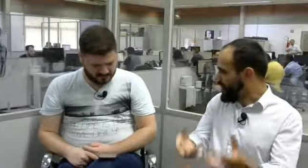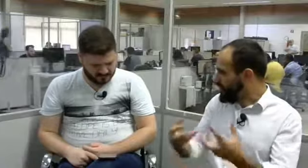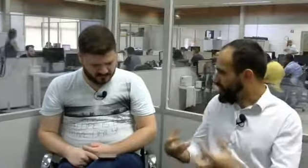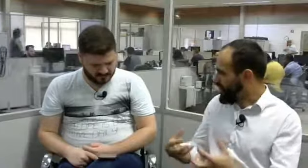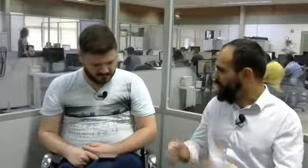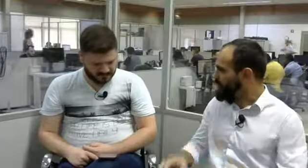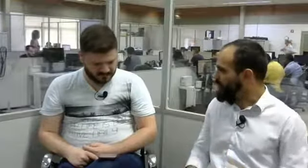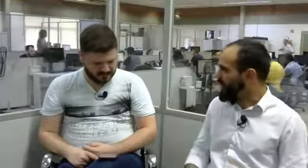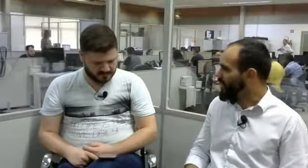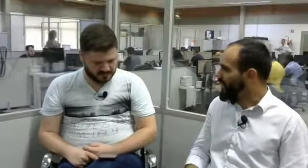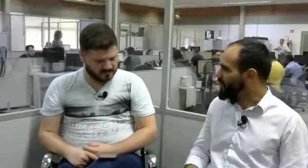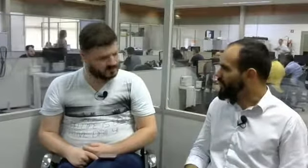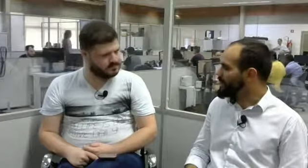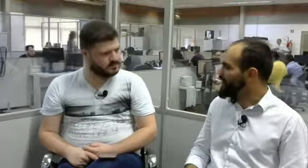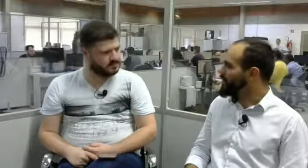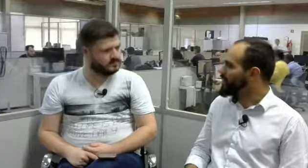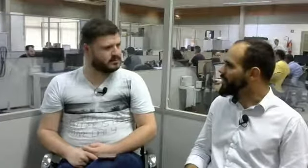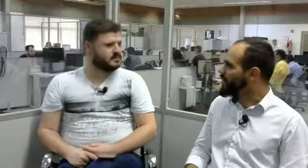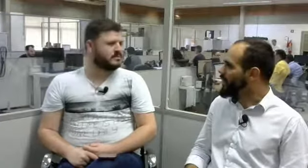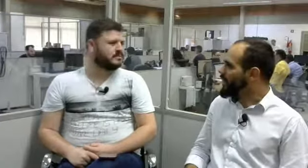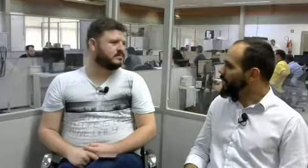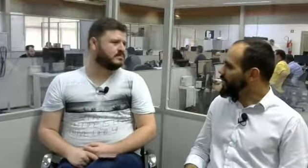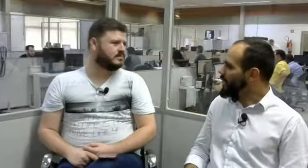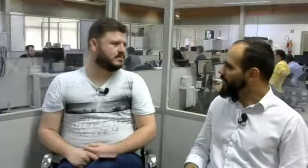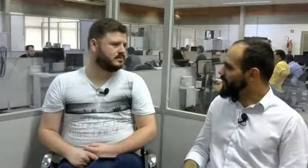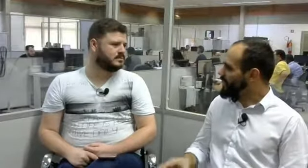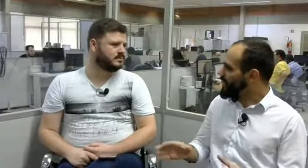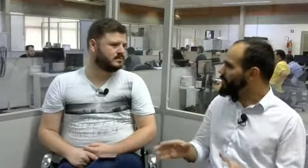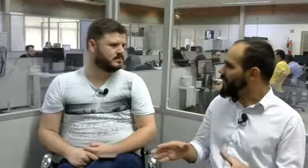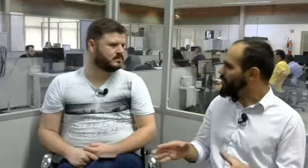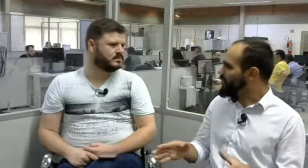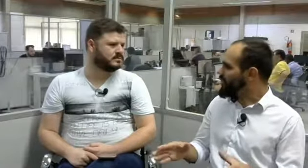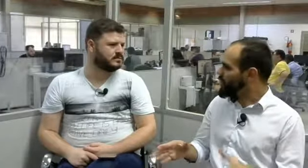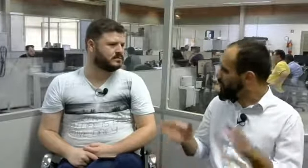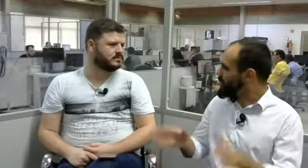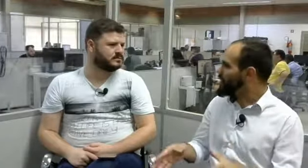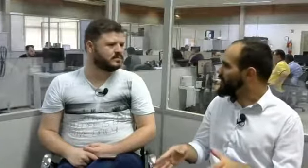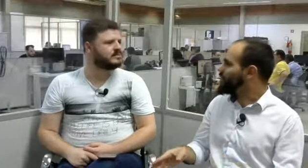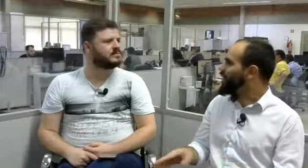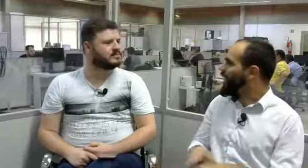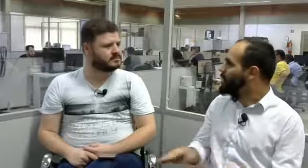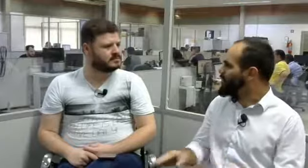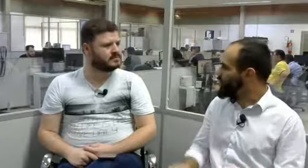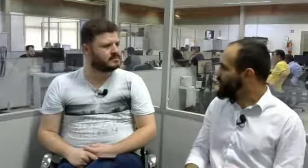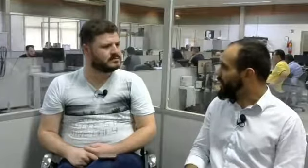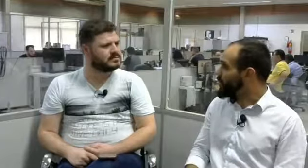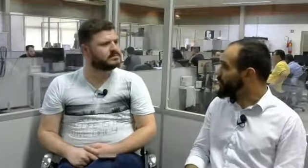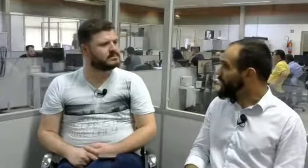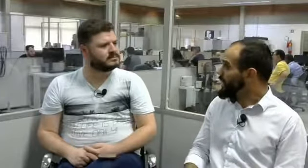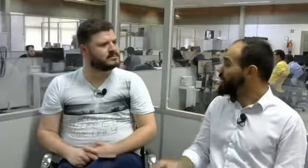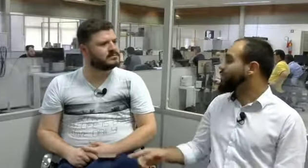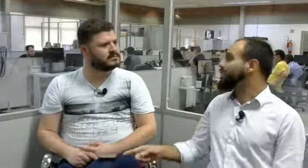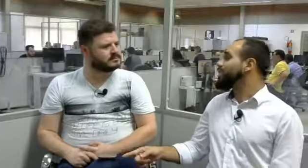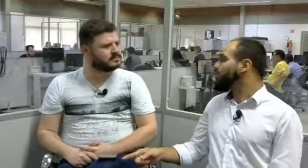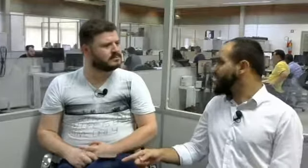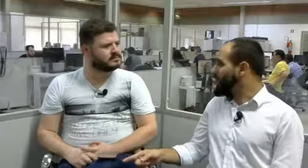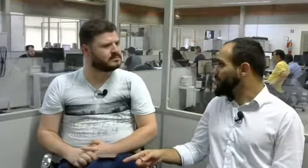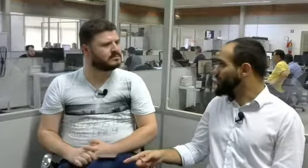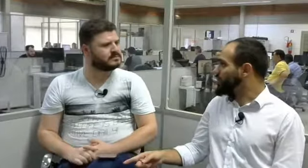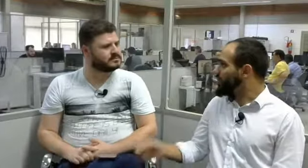momento, né? Que é o tema da redação, porque exatamente em 2017 acaba-se o prazo e nós ainda não vemos o que o